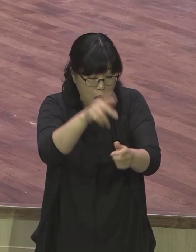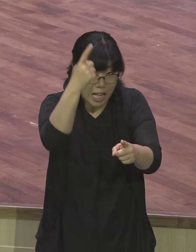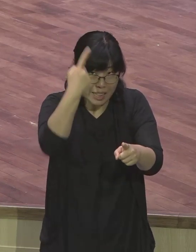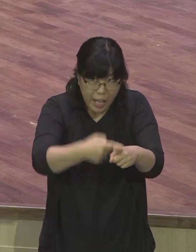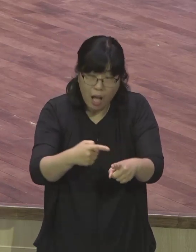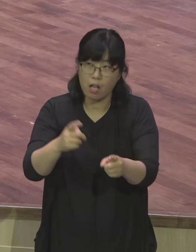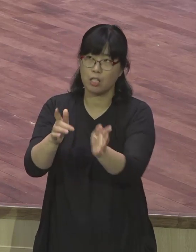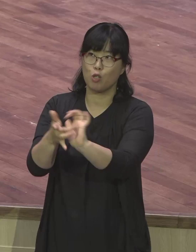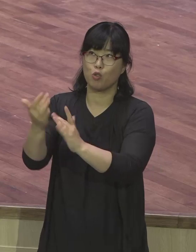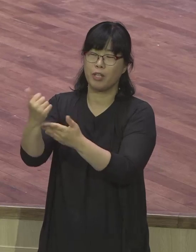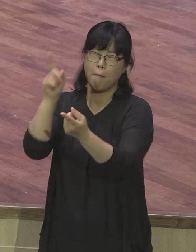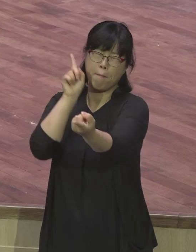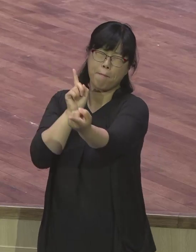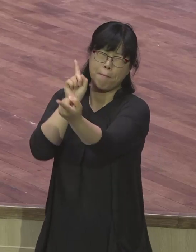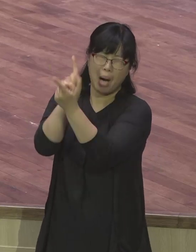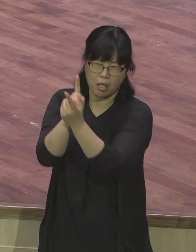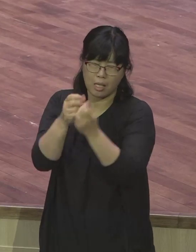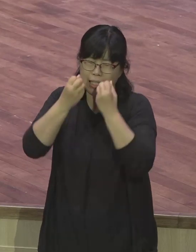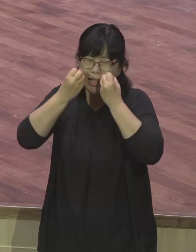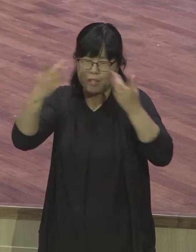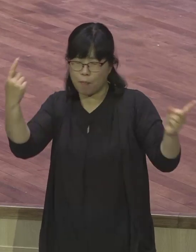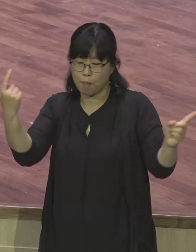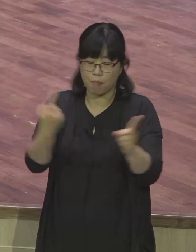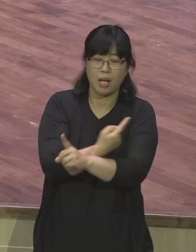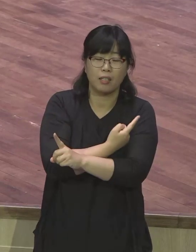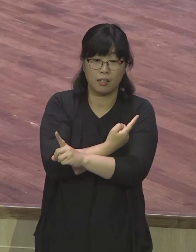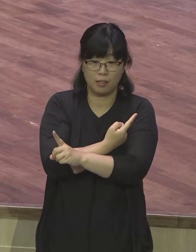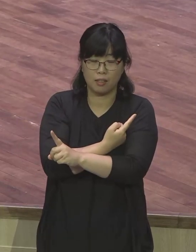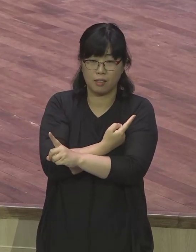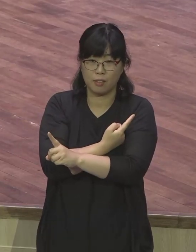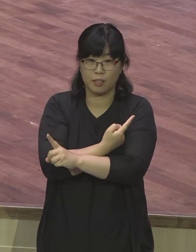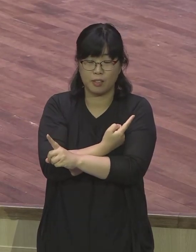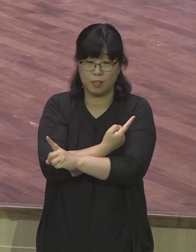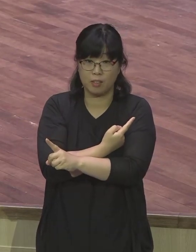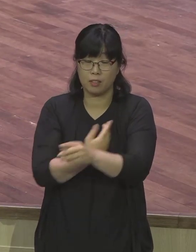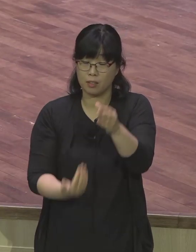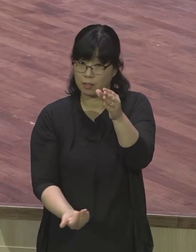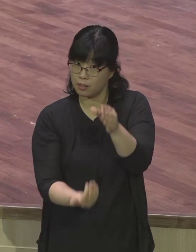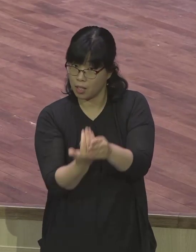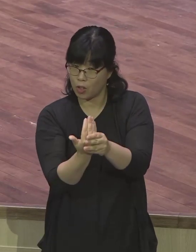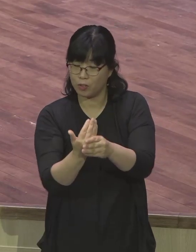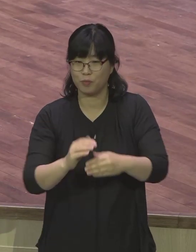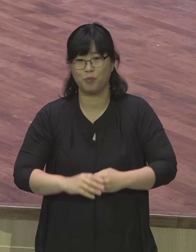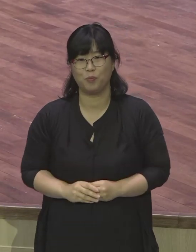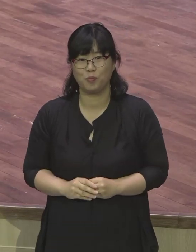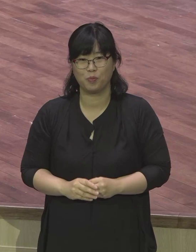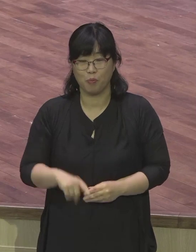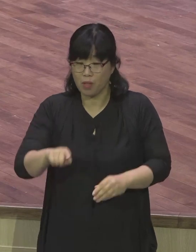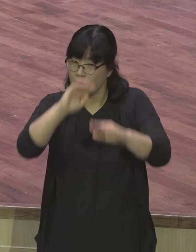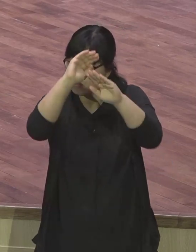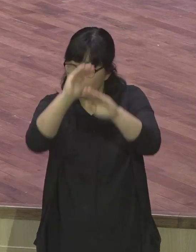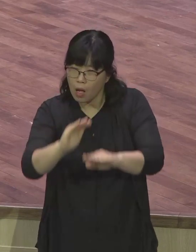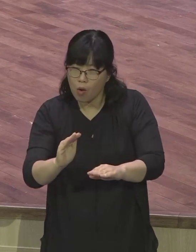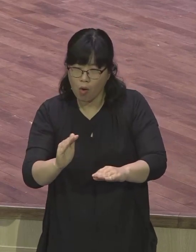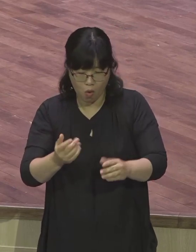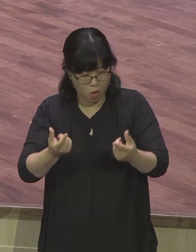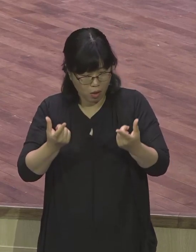우리 성도님들이 또 랩선트들이 바울이 부활하신 예수님을 만나고 새틀을 갖춘 것처럼